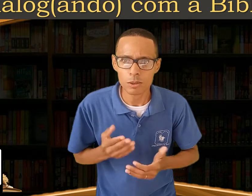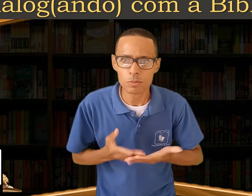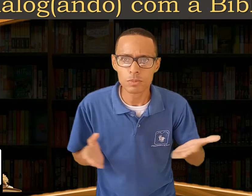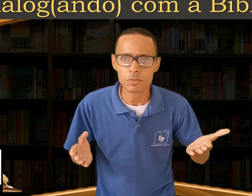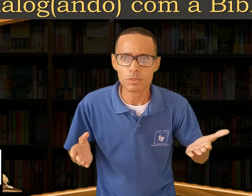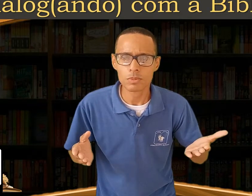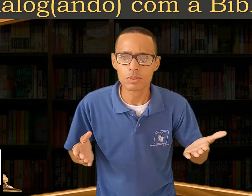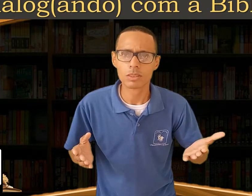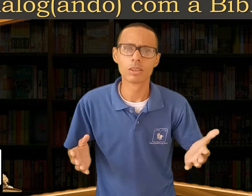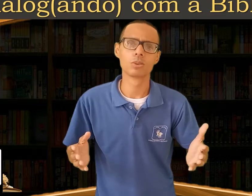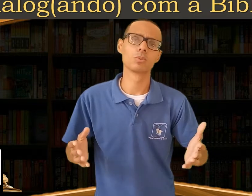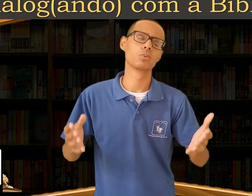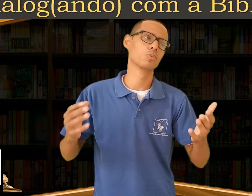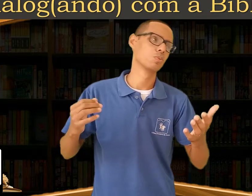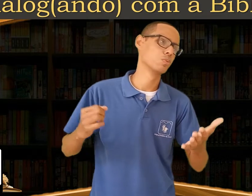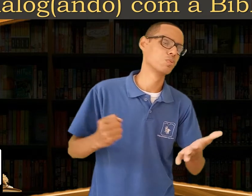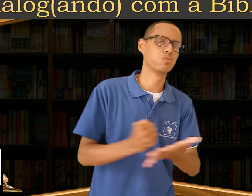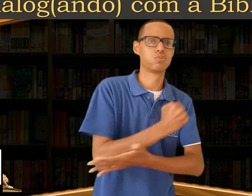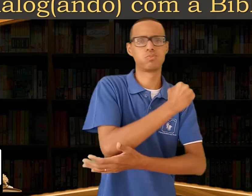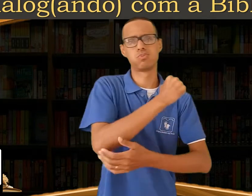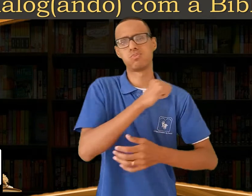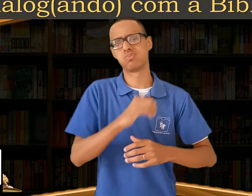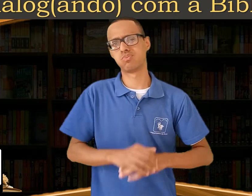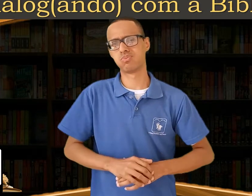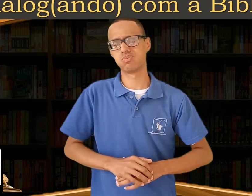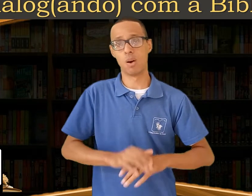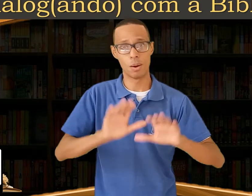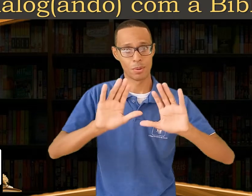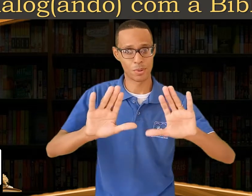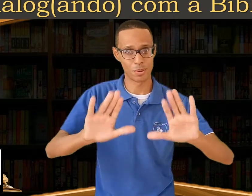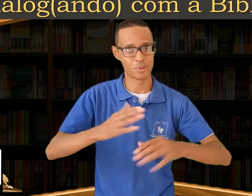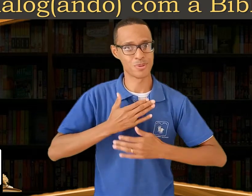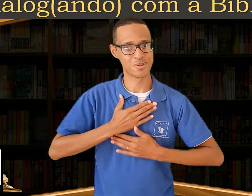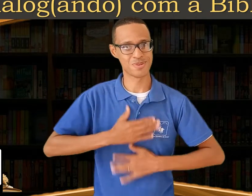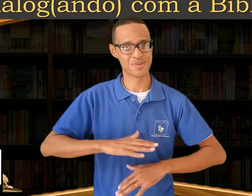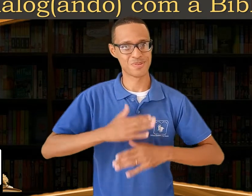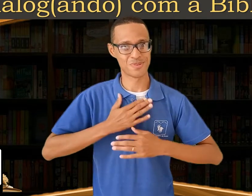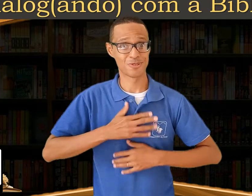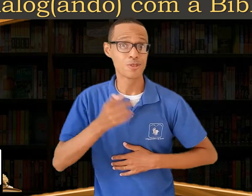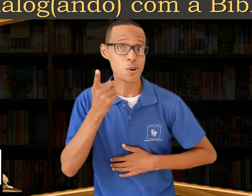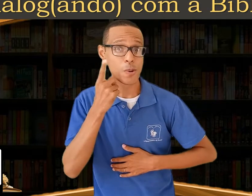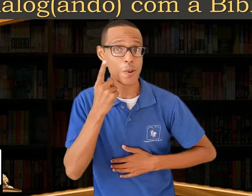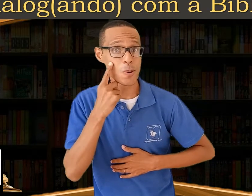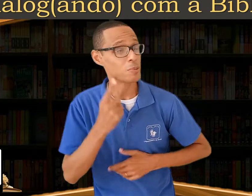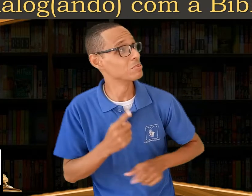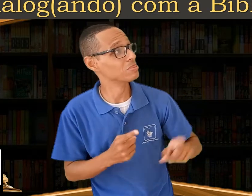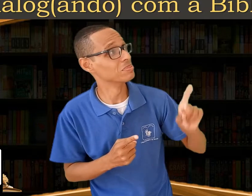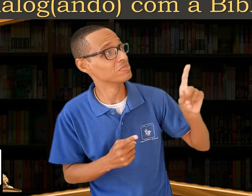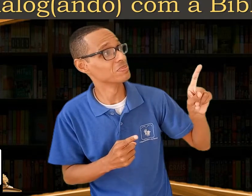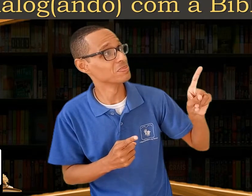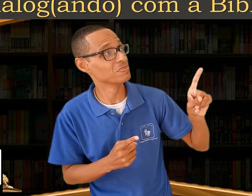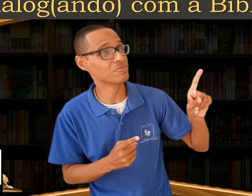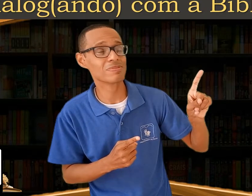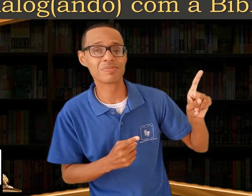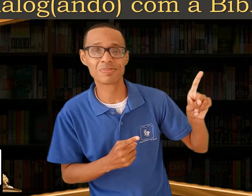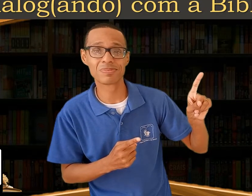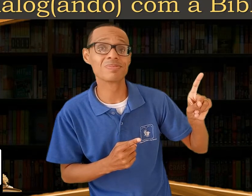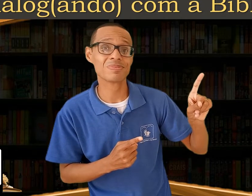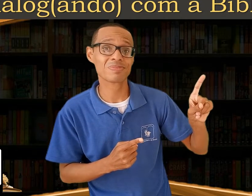Hum, você não pôde assistir? Não se preocupe! É só acessar este card